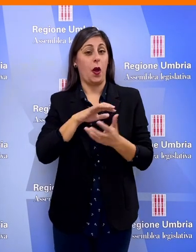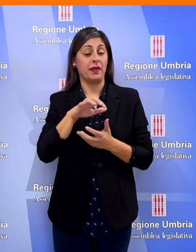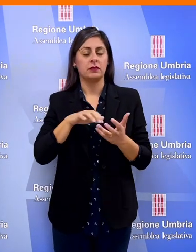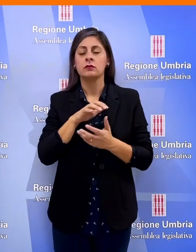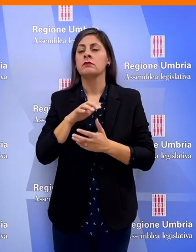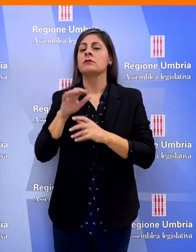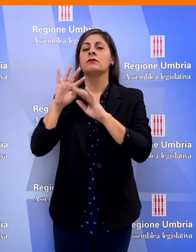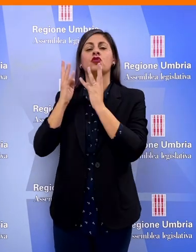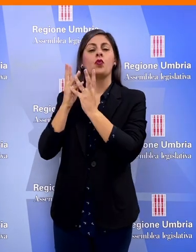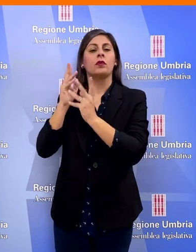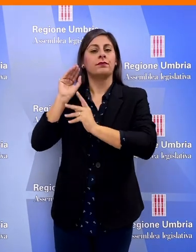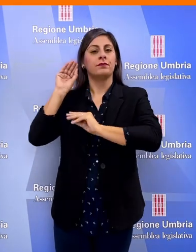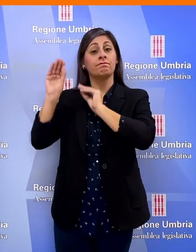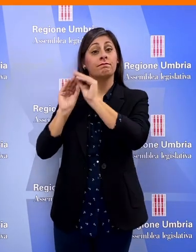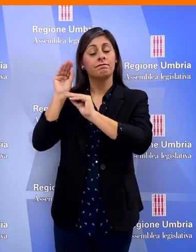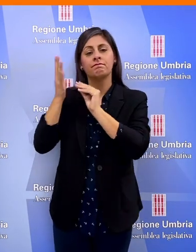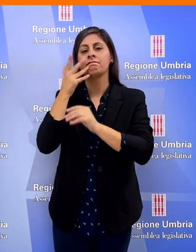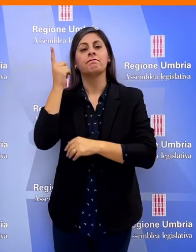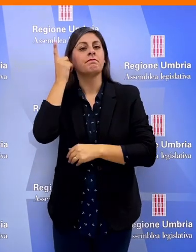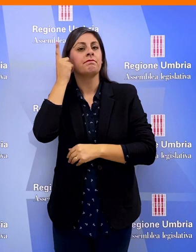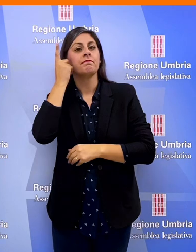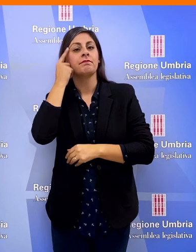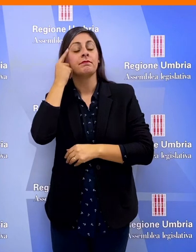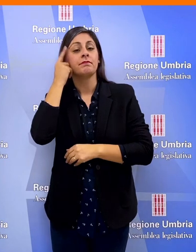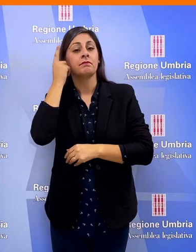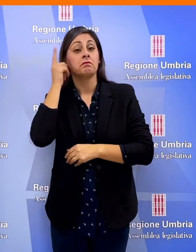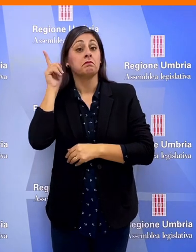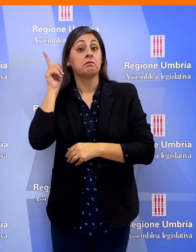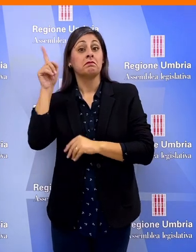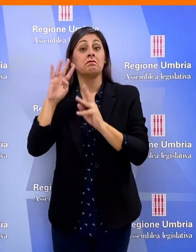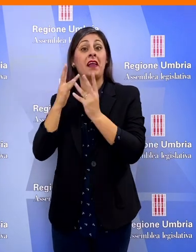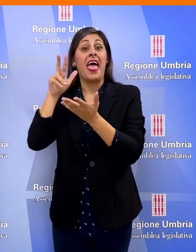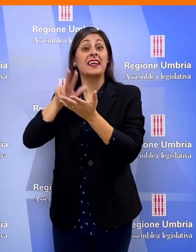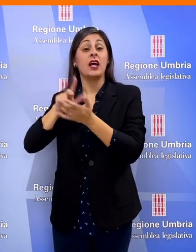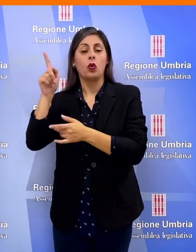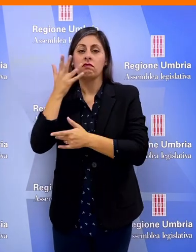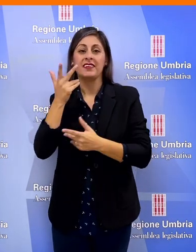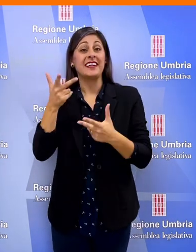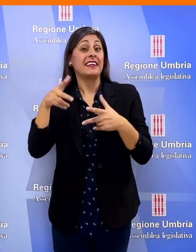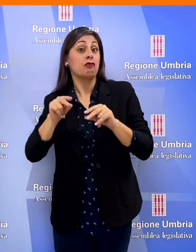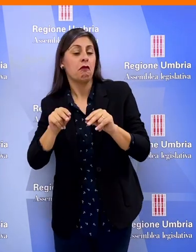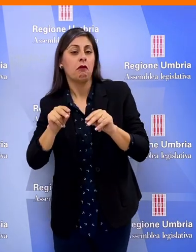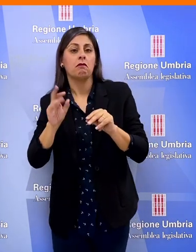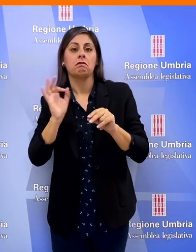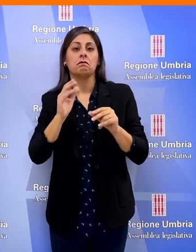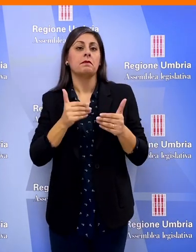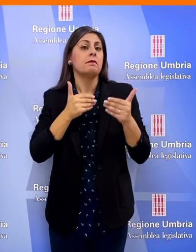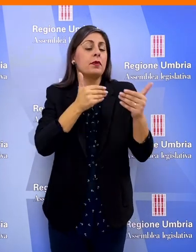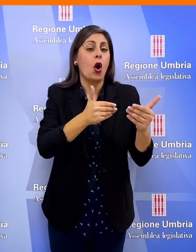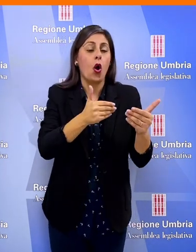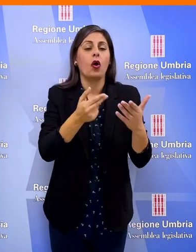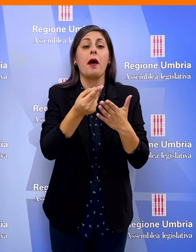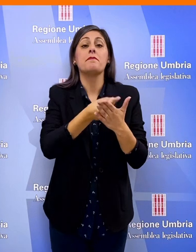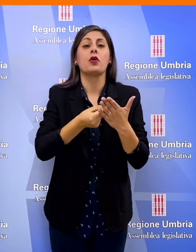misto, interroga la Giunta regionale per sapere se è volontà dell'esecutivo procedere al rinnovo o alla proroga